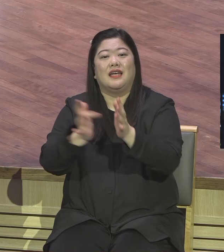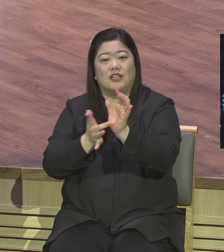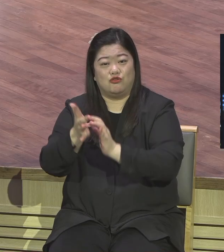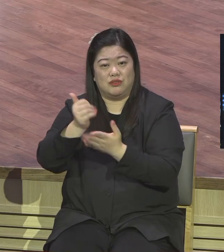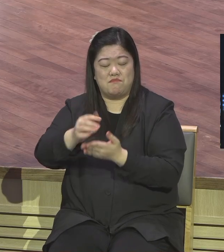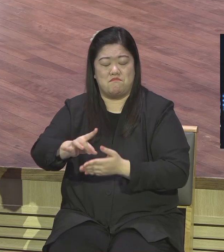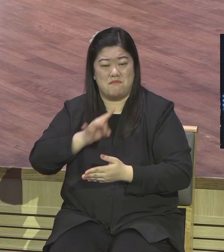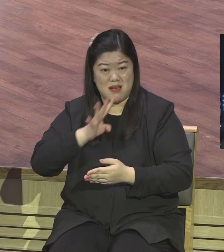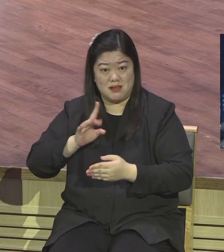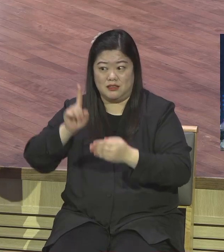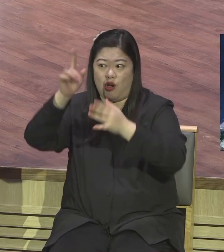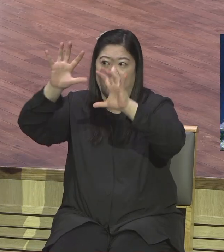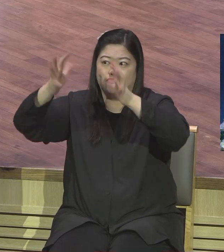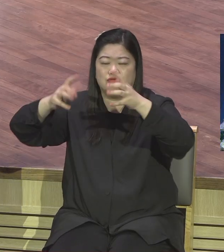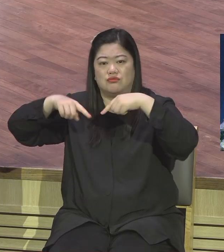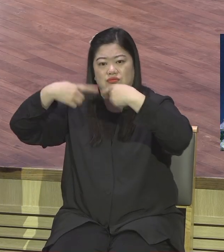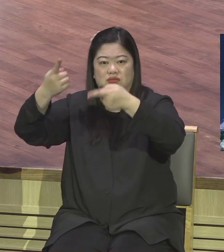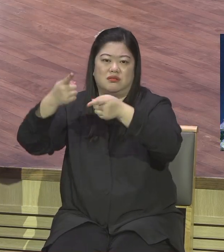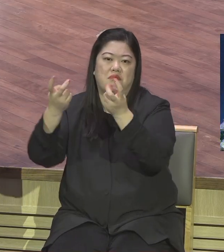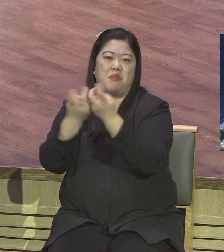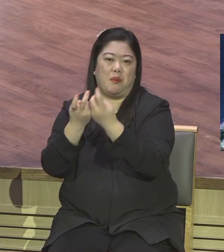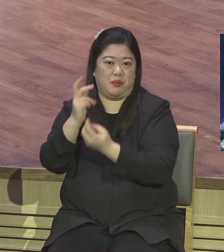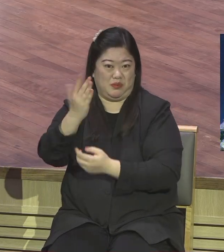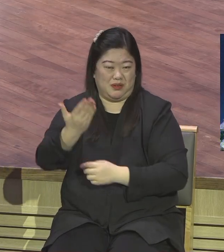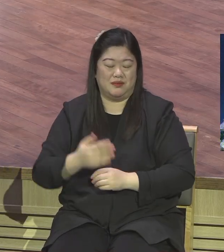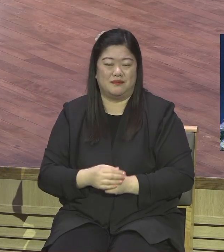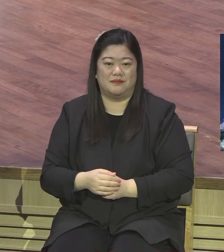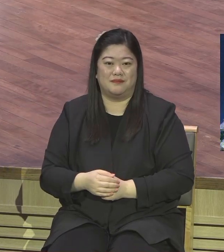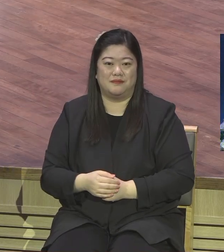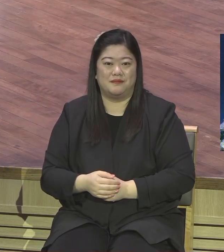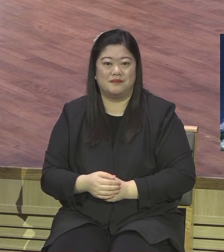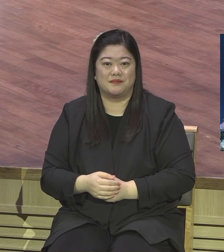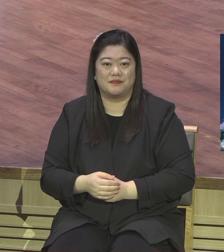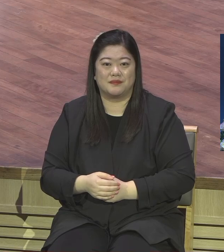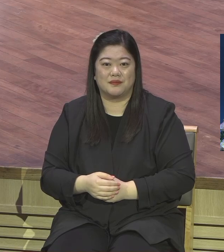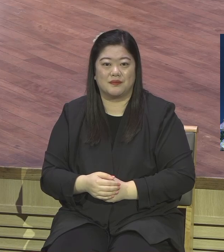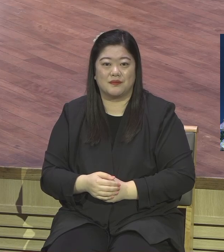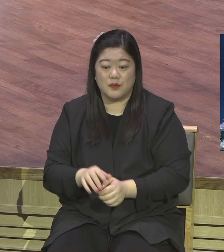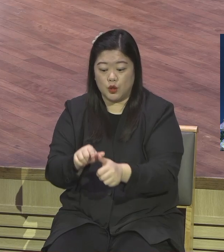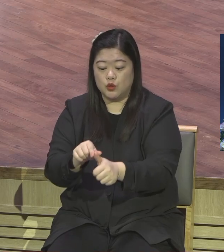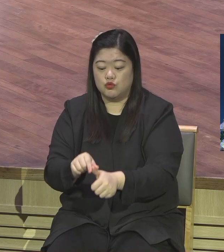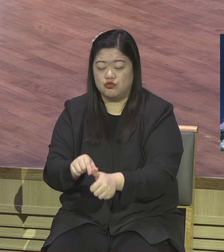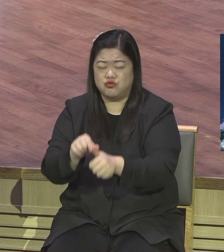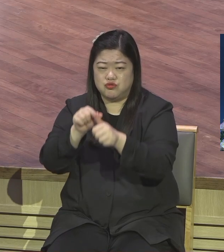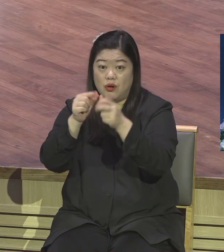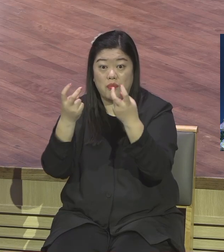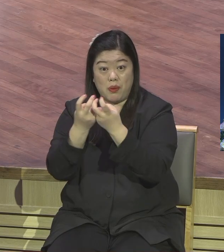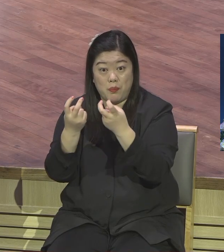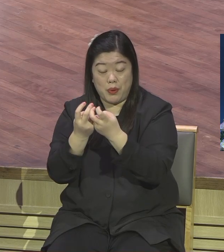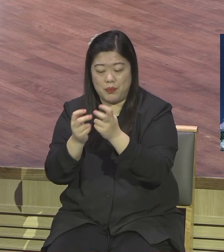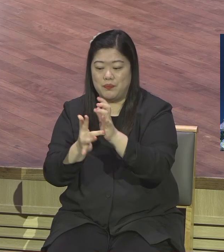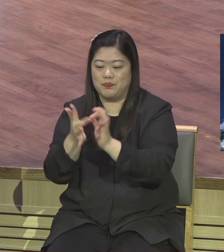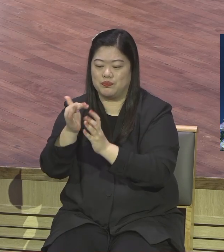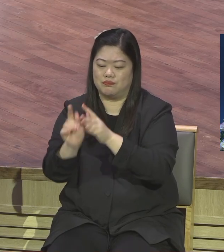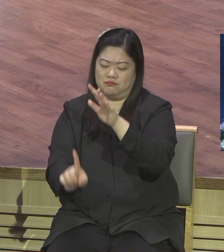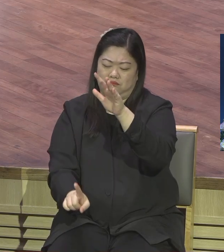이 말씀은요 구원의 유일성을 언급했을 뿐만 아니라 우리가 예수